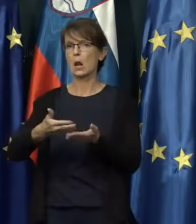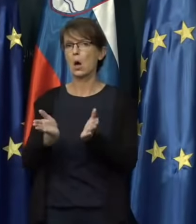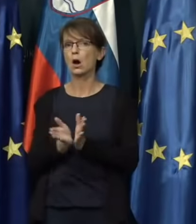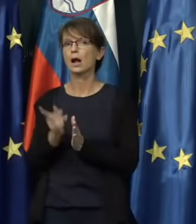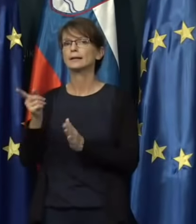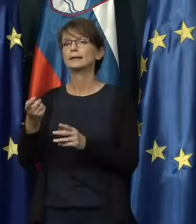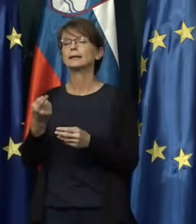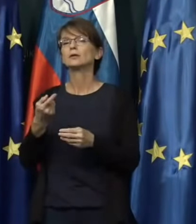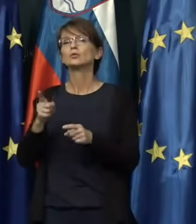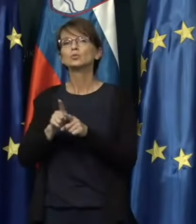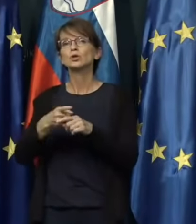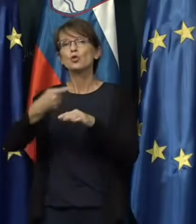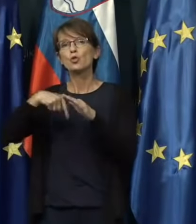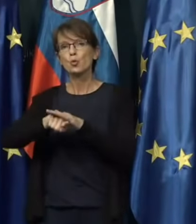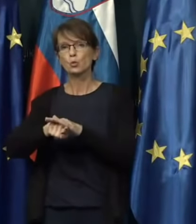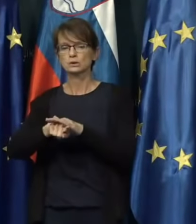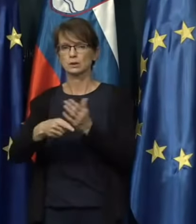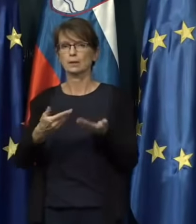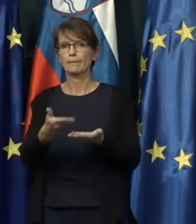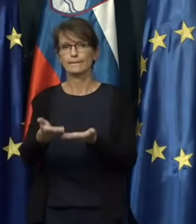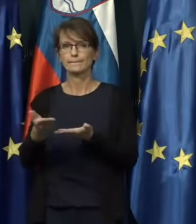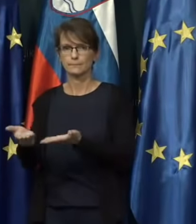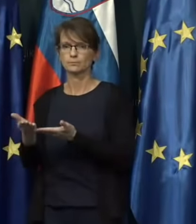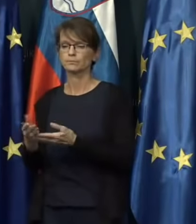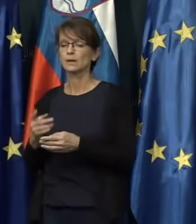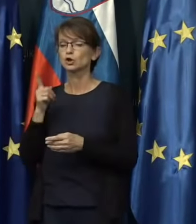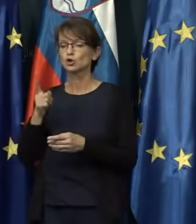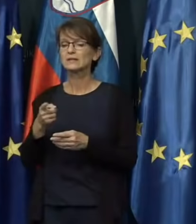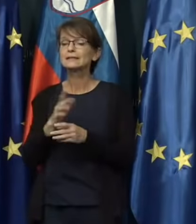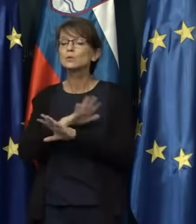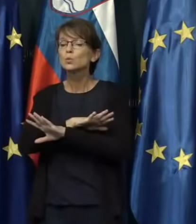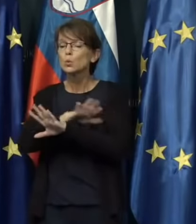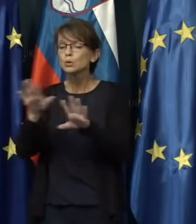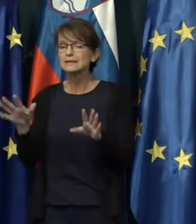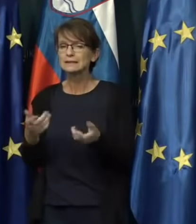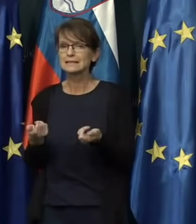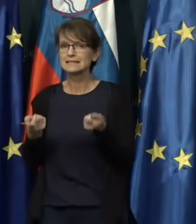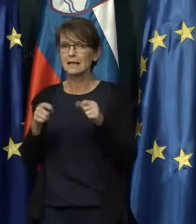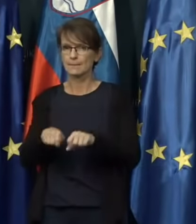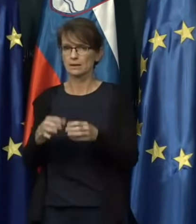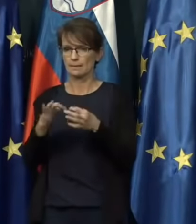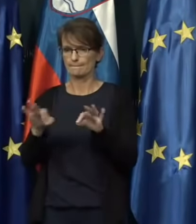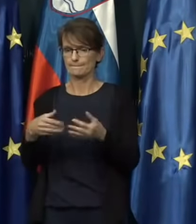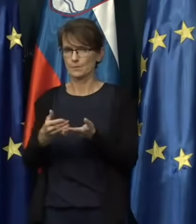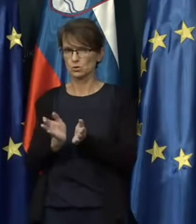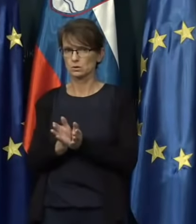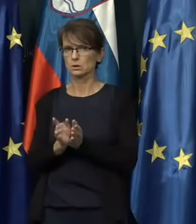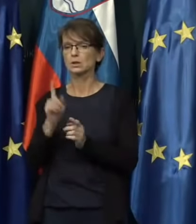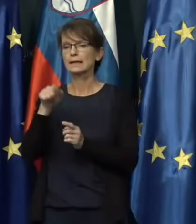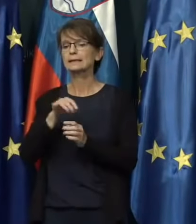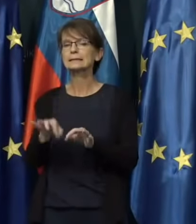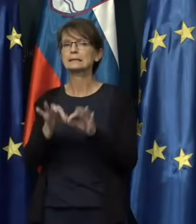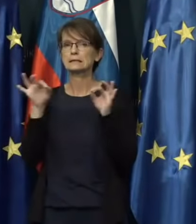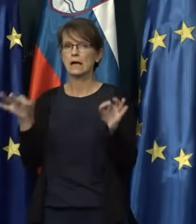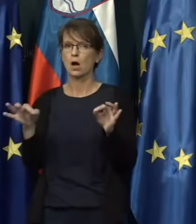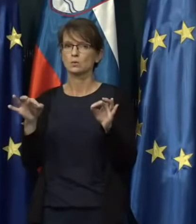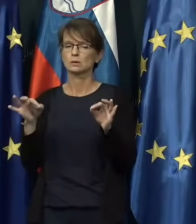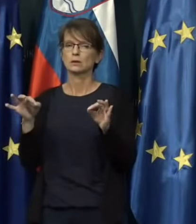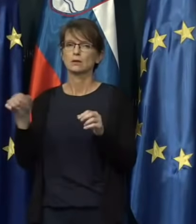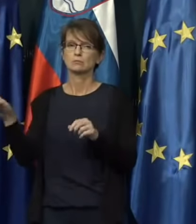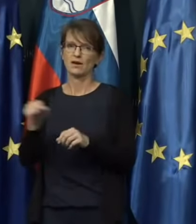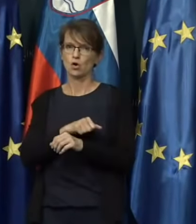strežejo vnotraj, z tiskatka, kakšna so to bila? Gre za zaprte prostore in javni transport, ja.